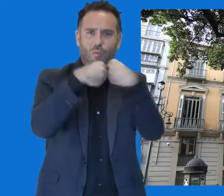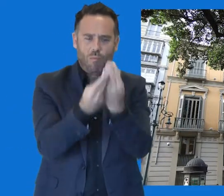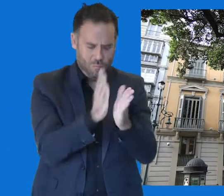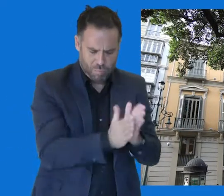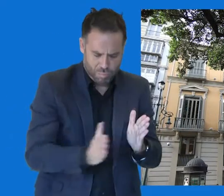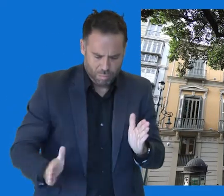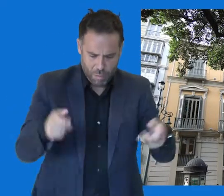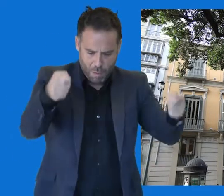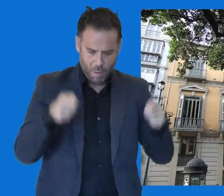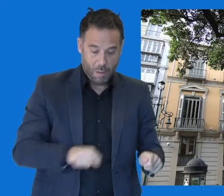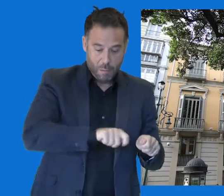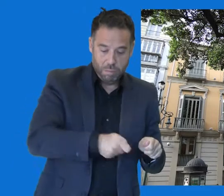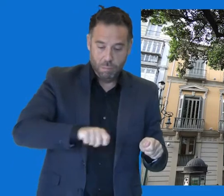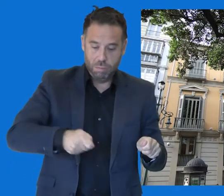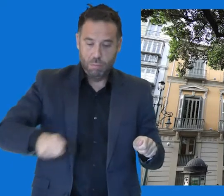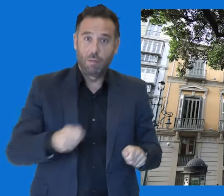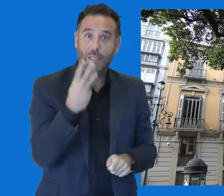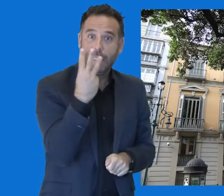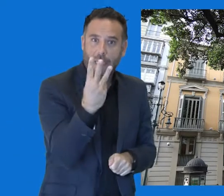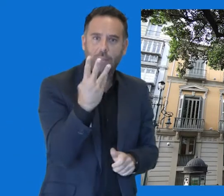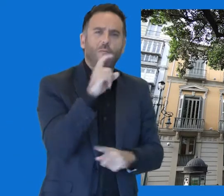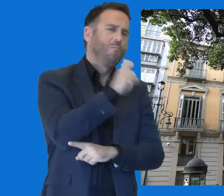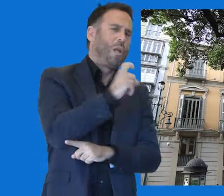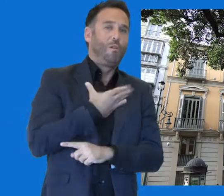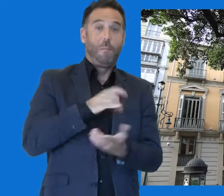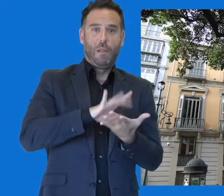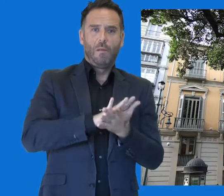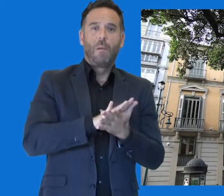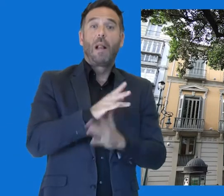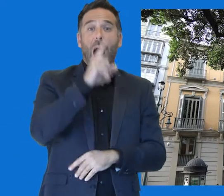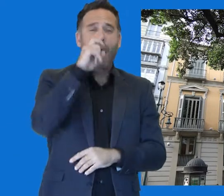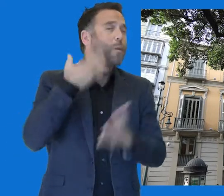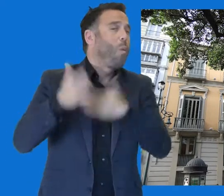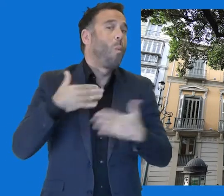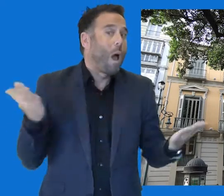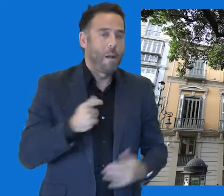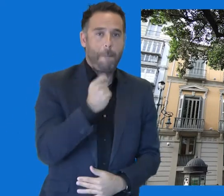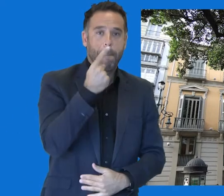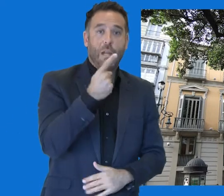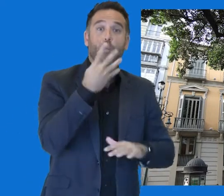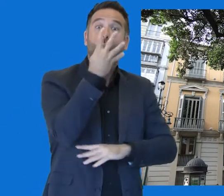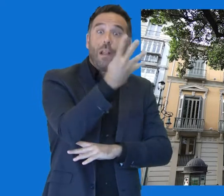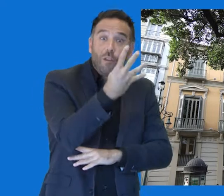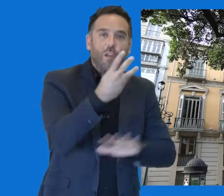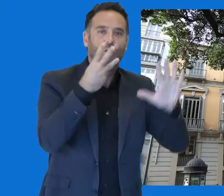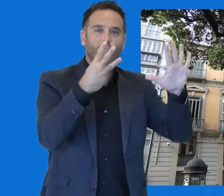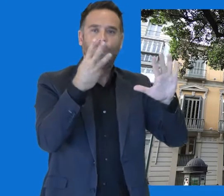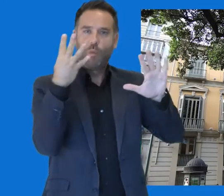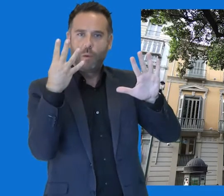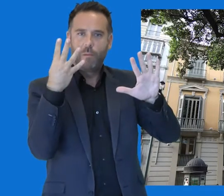los documentos generados por el Ayuntamiento de Málaga desde su creación en el año 1489. El edificio, en el